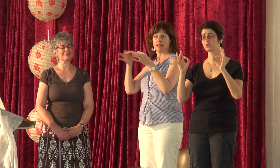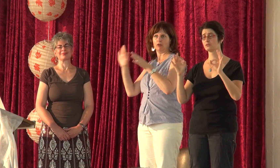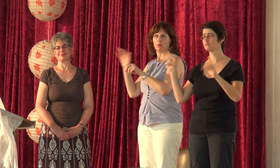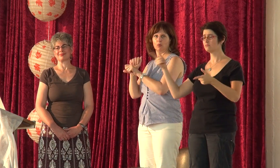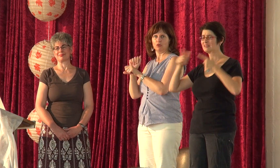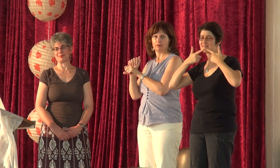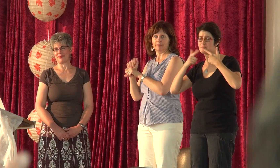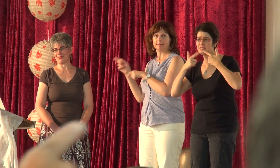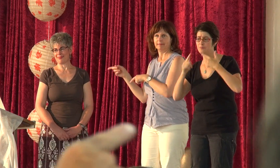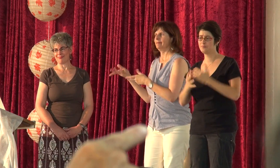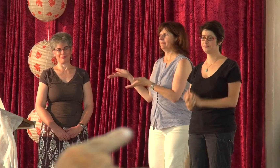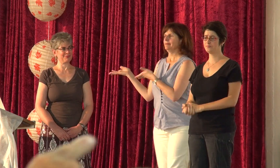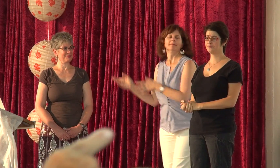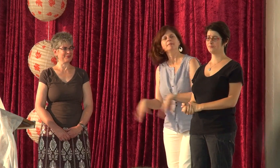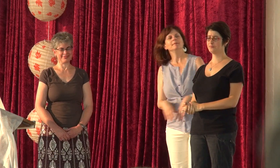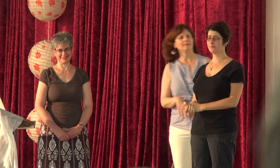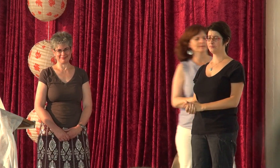יש שם כתוב מיוגדות היא דרך להתסביר